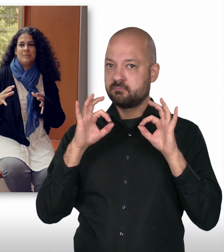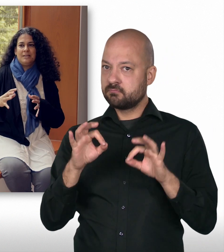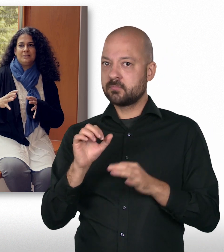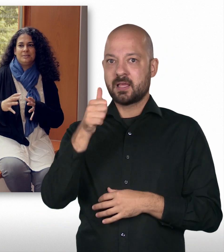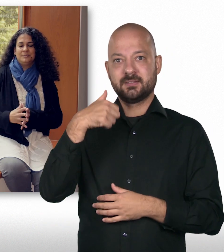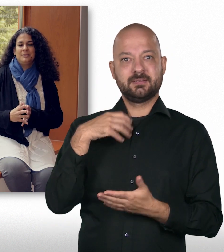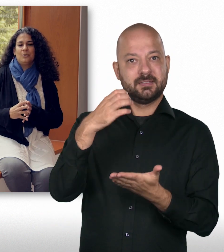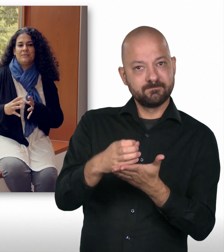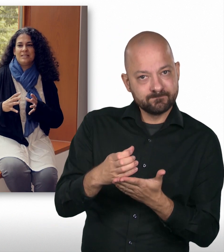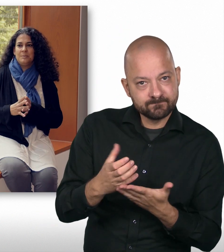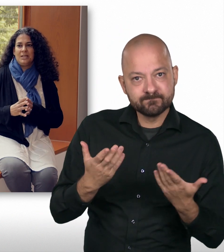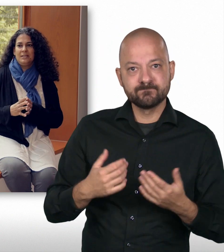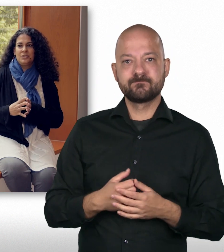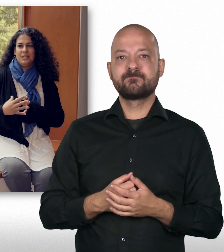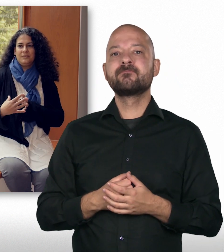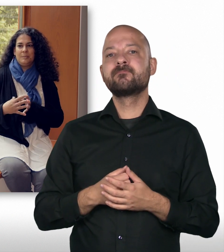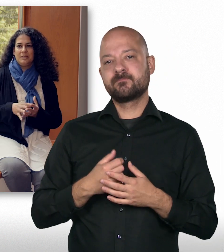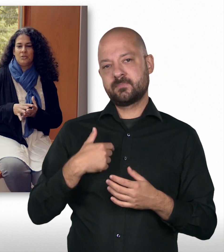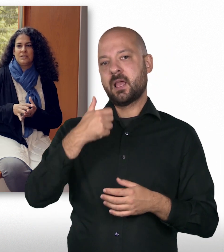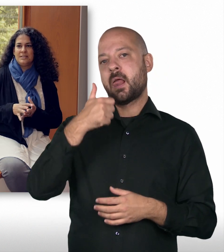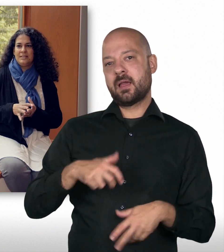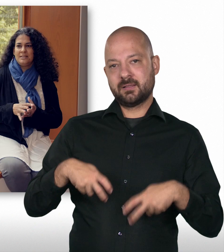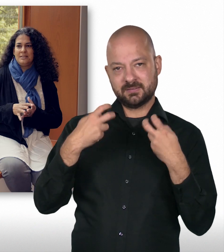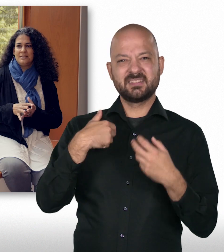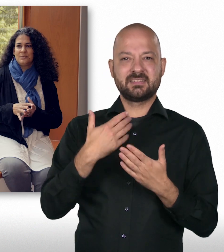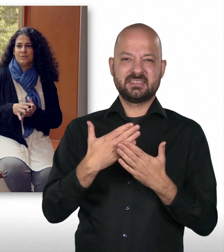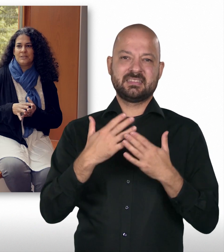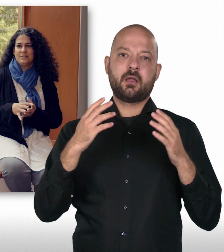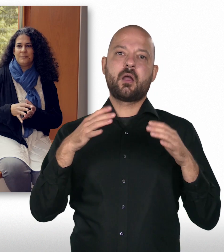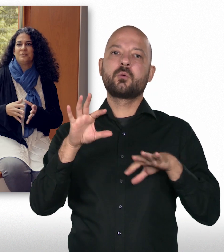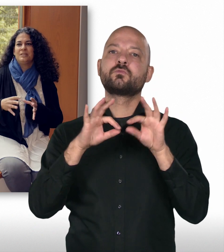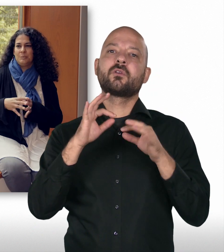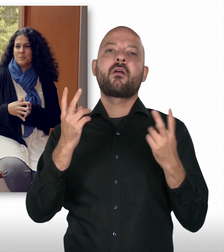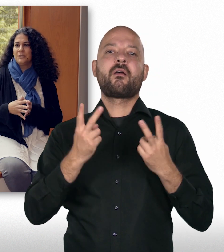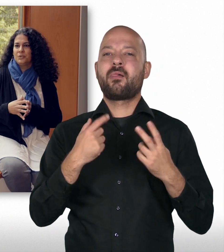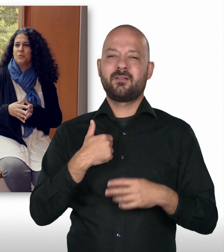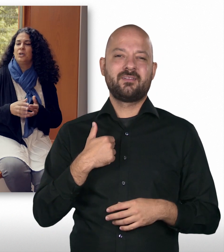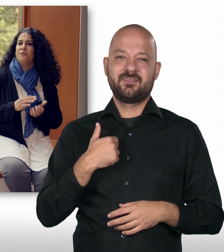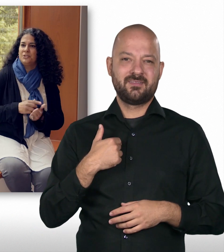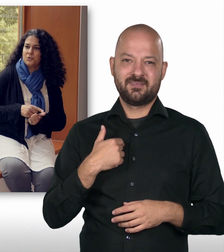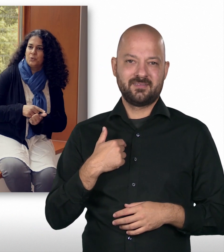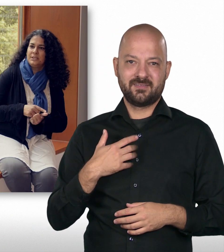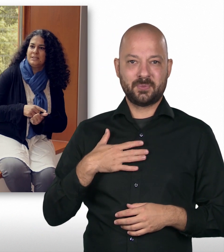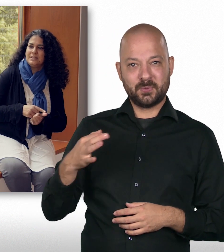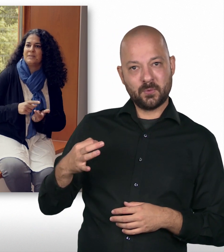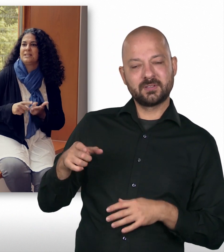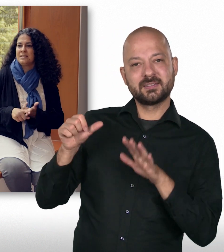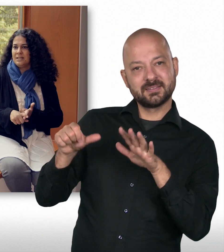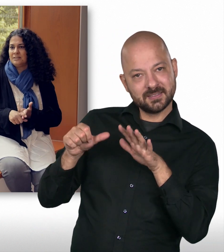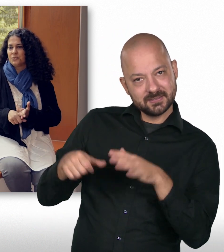meine Auswahl ziemlich eingeschränkt, weil meine Tochter 16 ist und da muss man natürlich gucken, auf welche Schule geht sie, was kann sie nach der